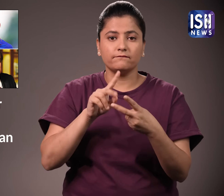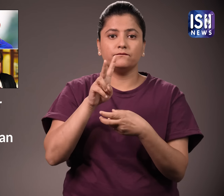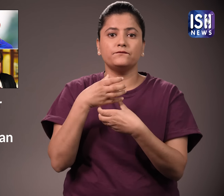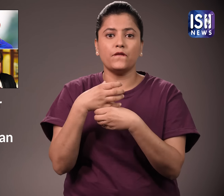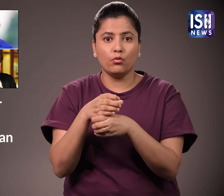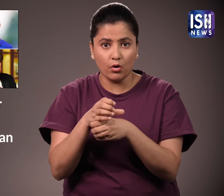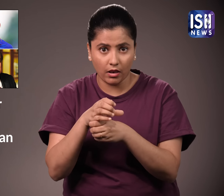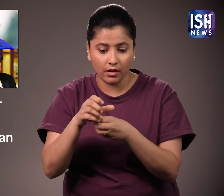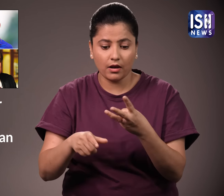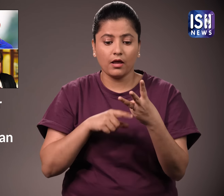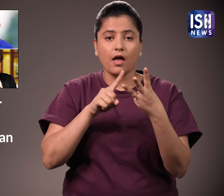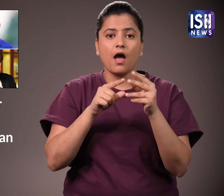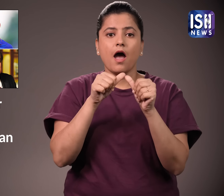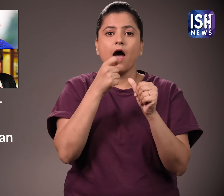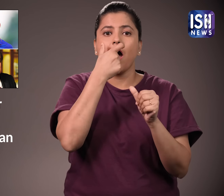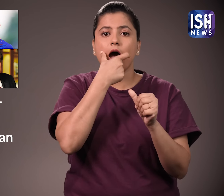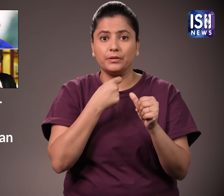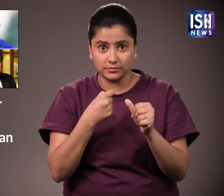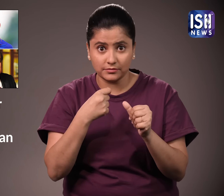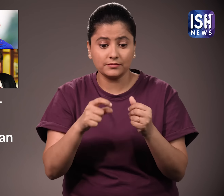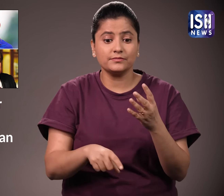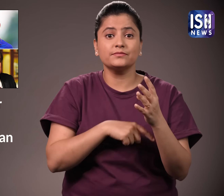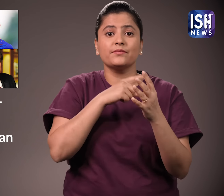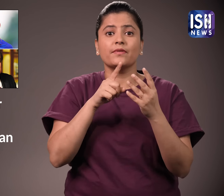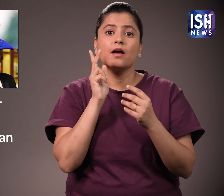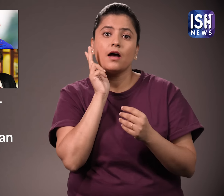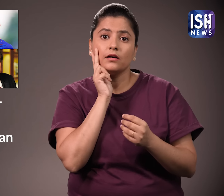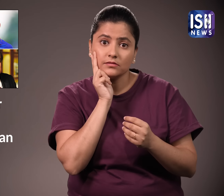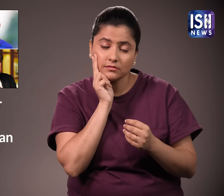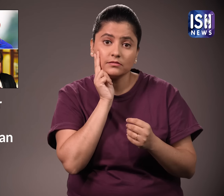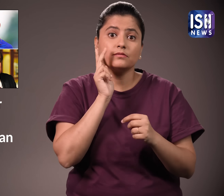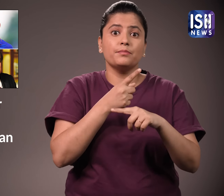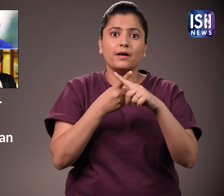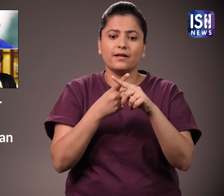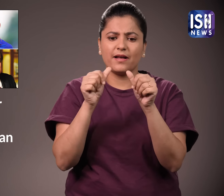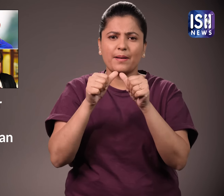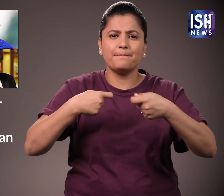कोली, अमिता बच्चन, मुकेश अंबानी, गौतम अदानी, आधी शामिल है